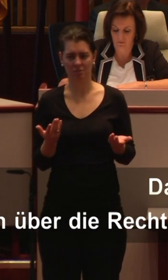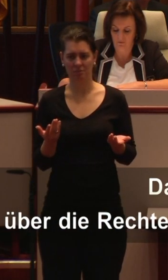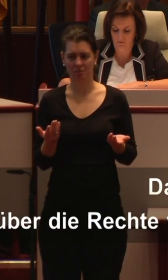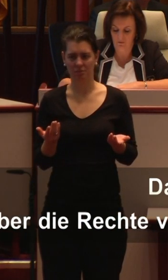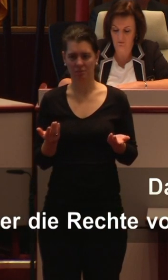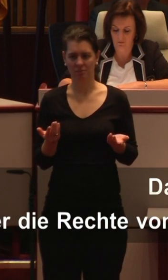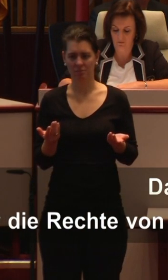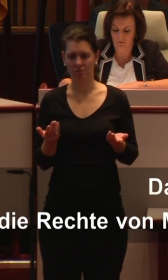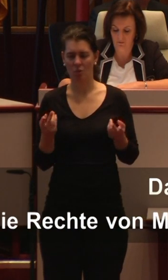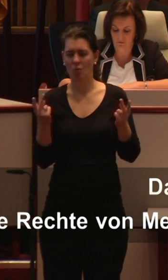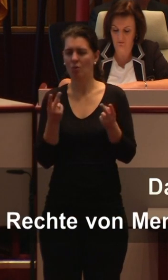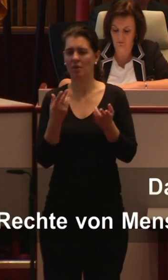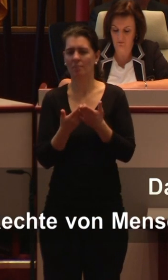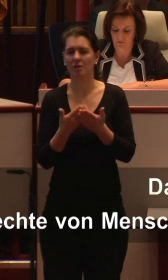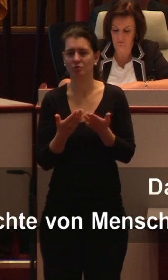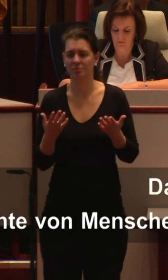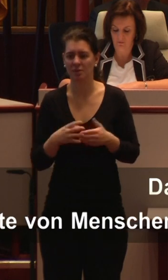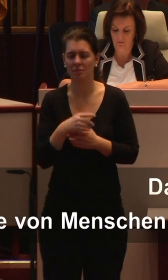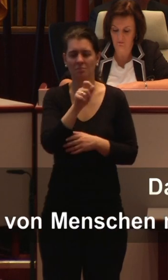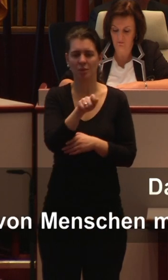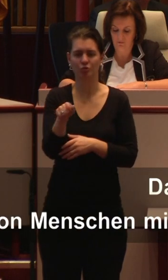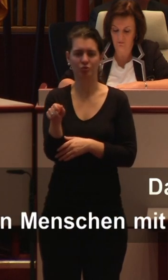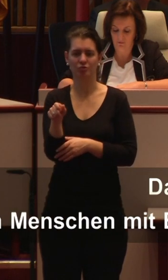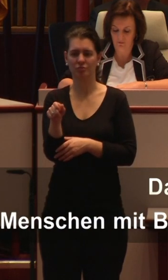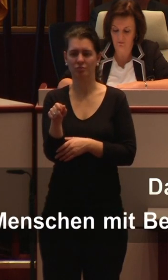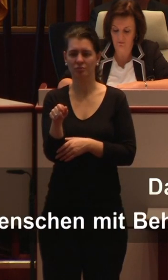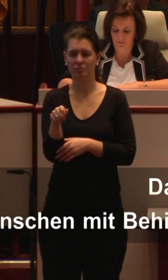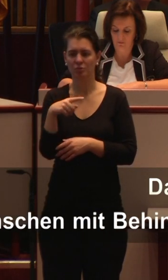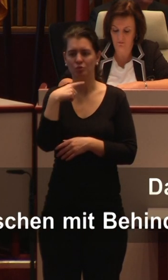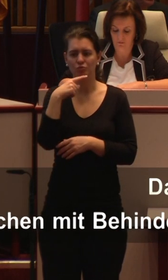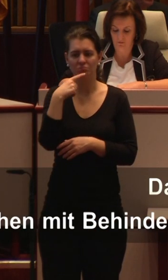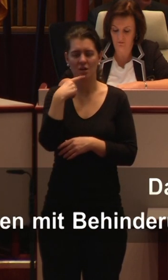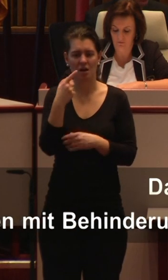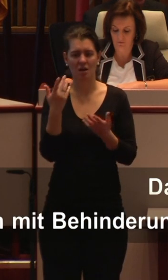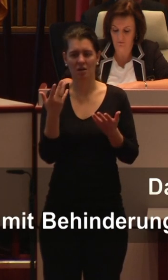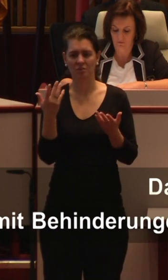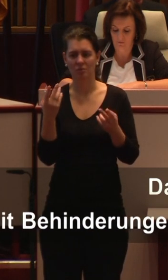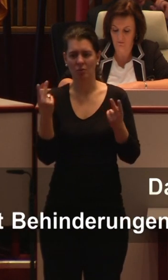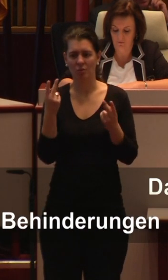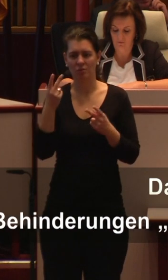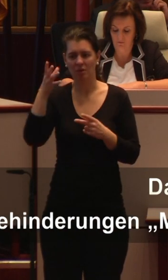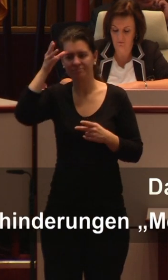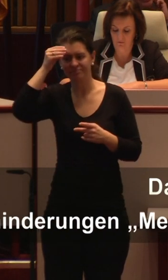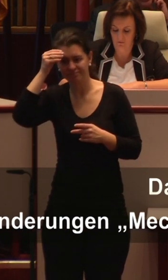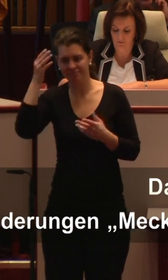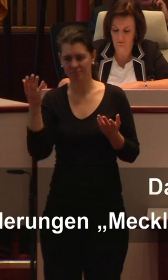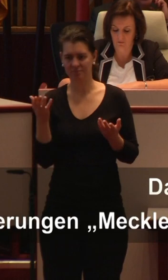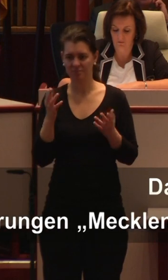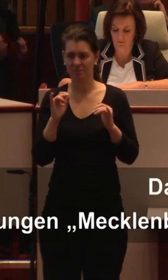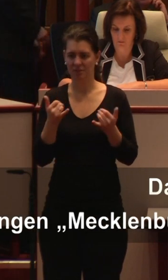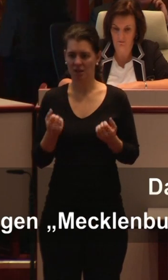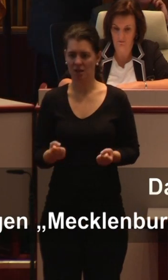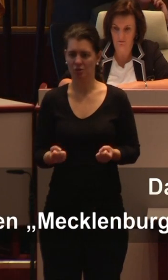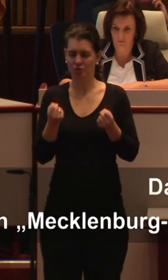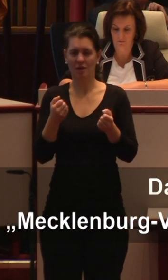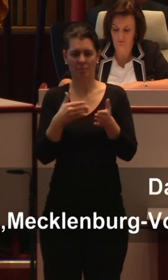dass Menschen durch eine massive Beeinträchtigung ihrer sprachlichen oder intellektuellen Fähigkeiten im Leben ernsthaft behindert sind? Oder auch deshalb,